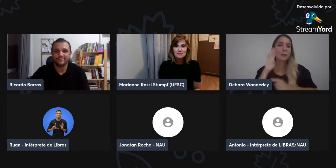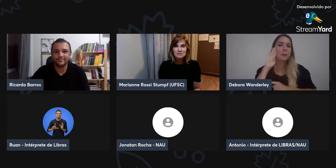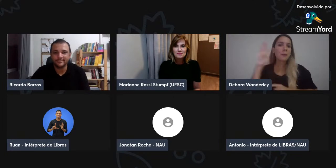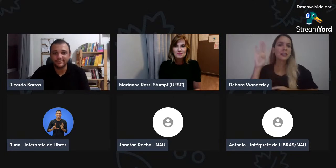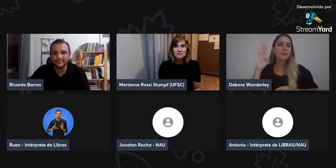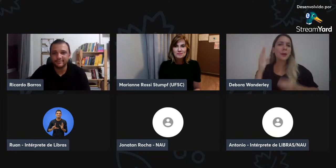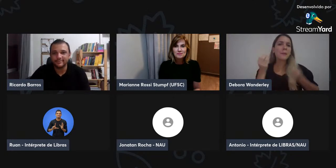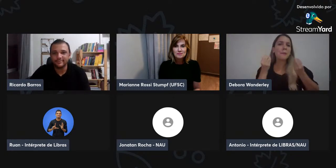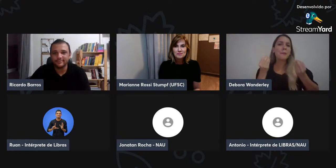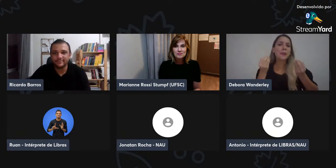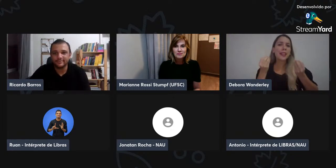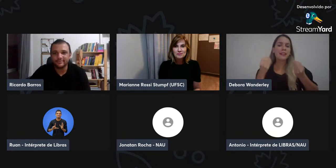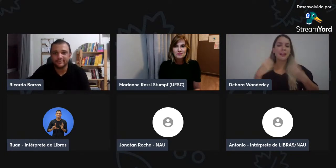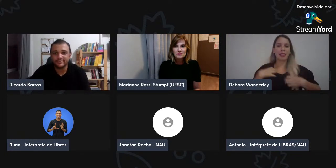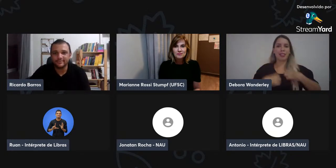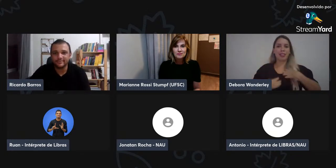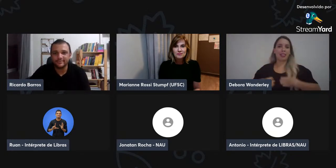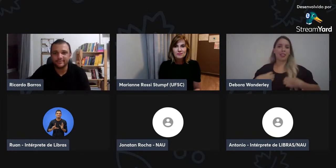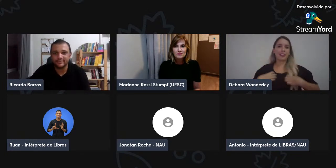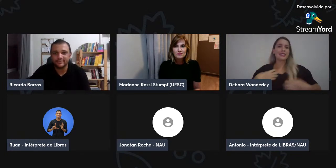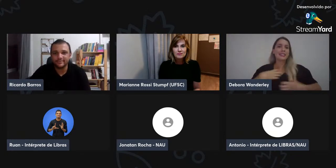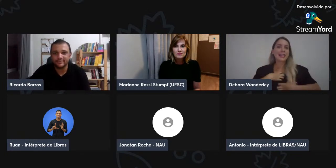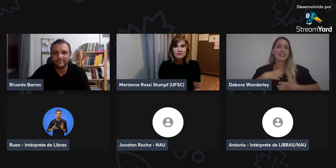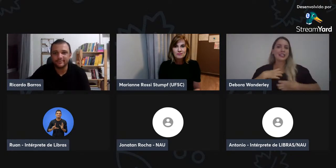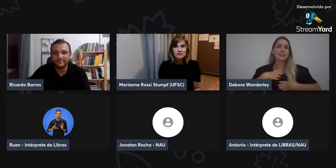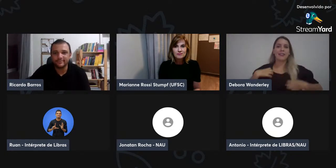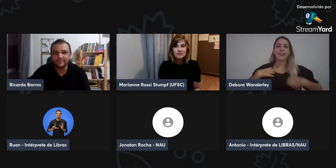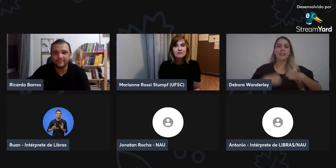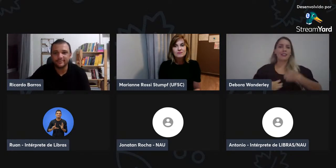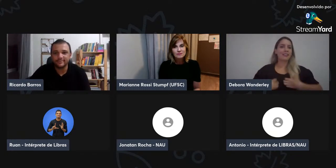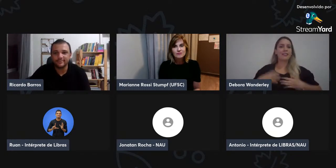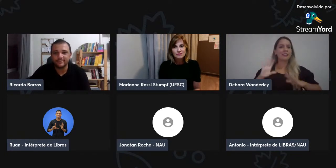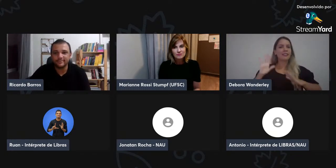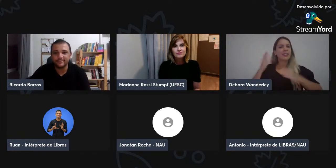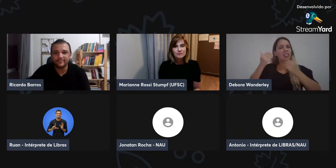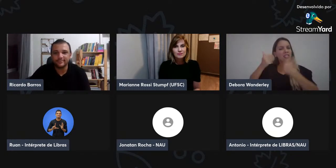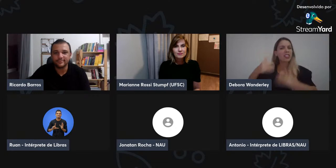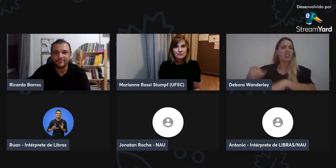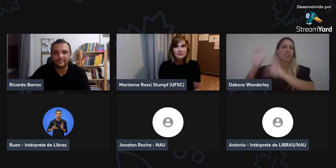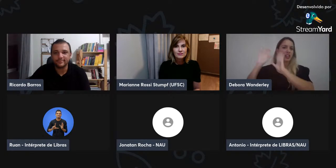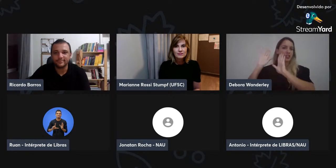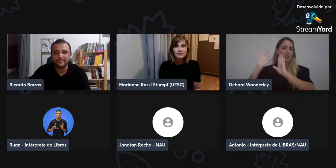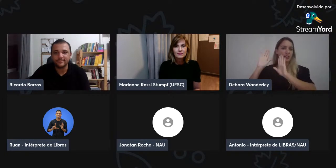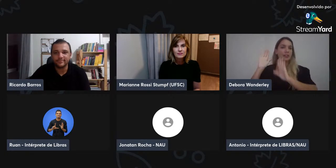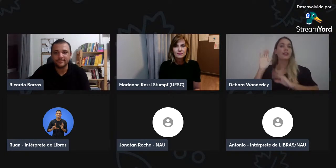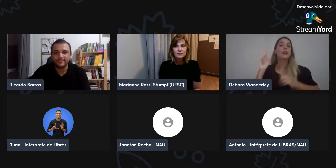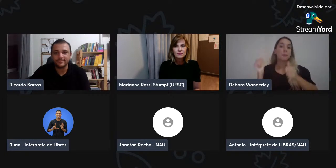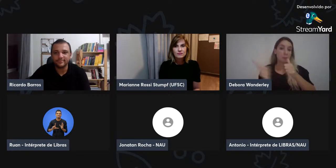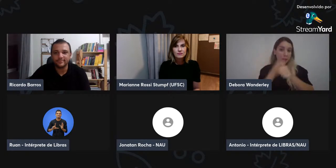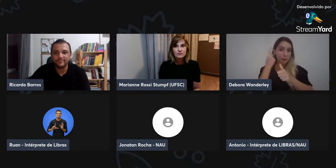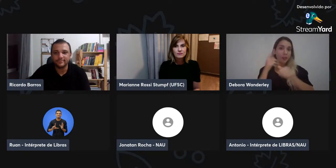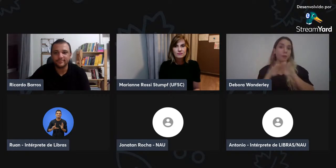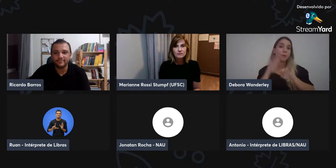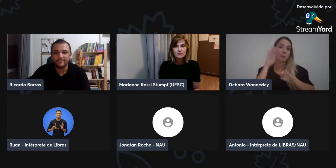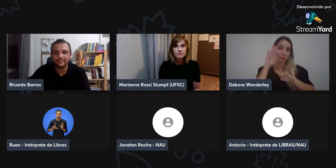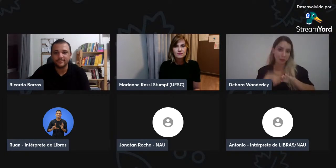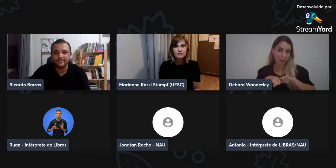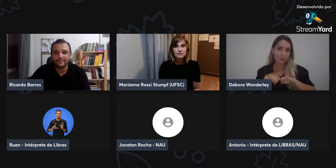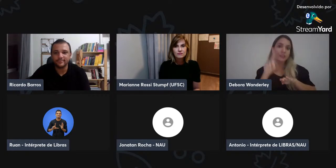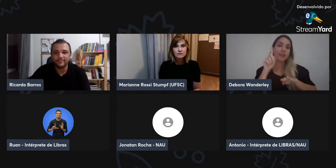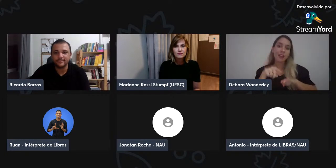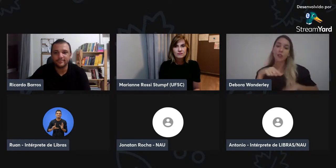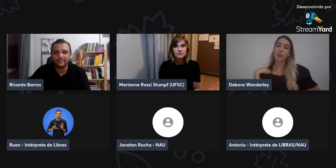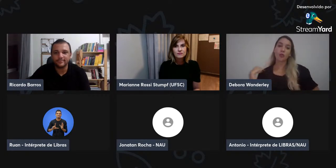Verdade, concordo, verdade, principalmente para quê? Para que essa angústia saia da